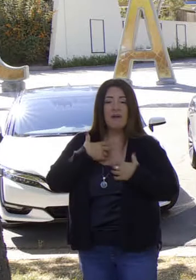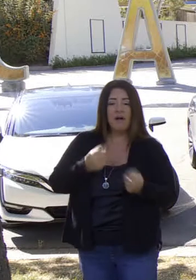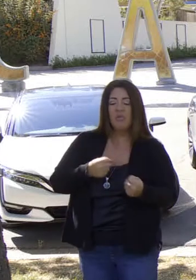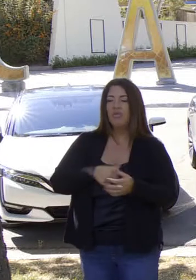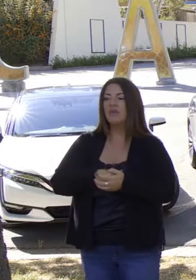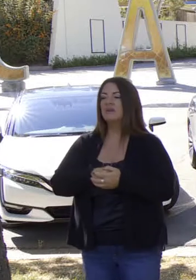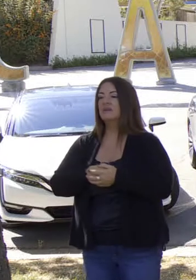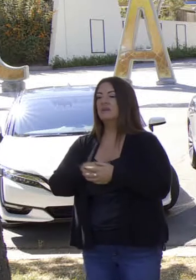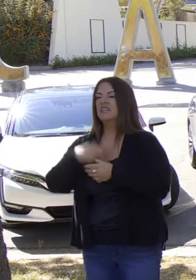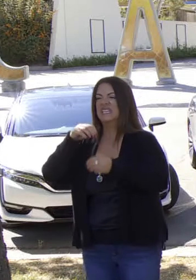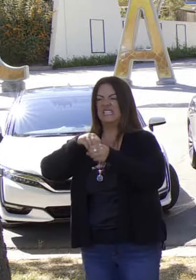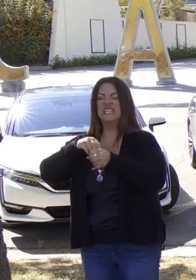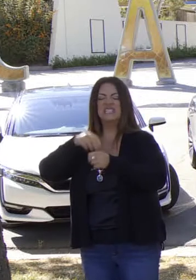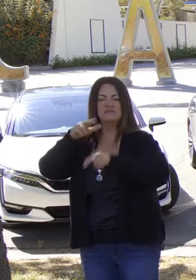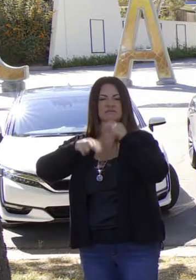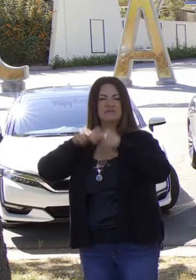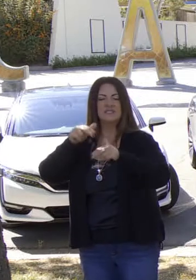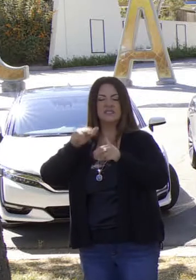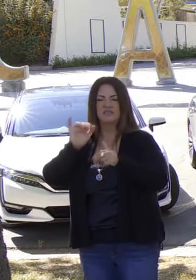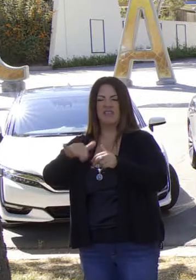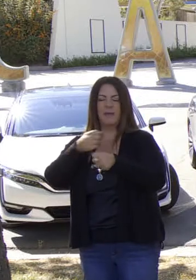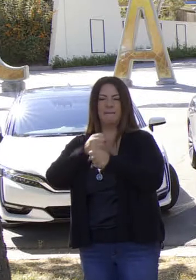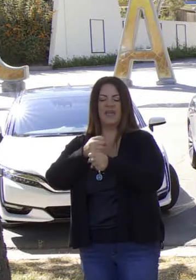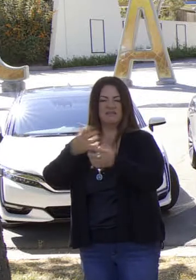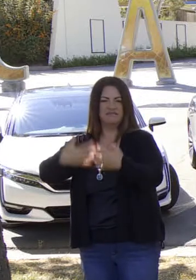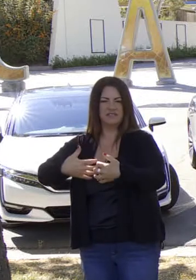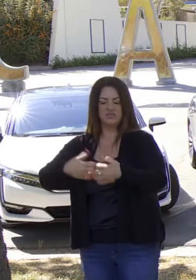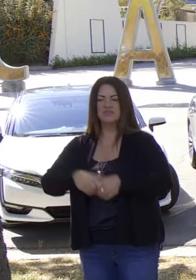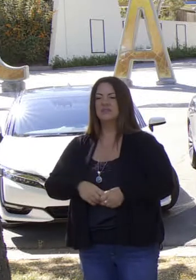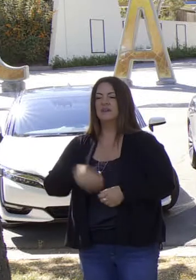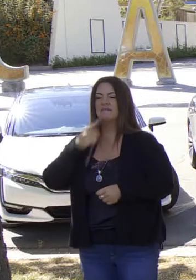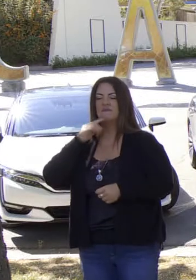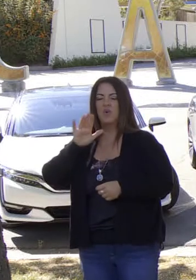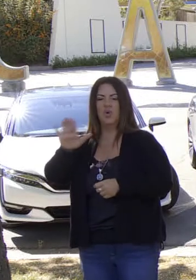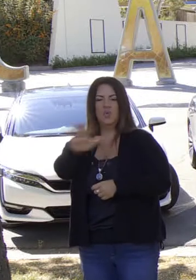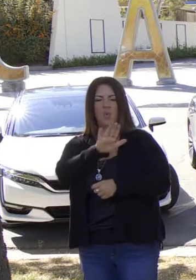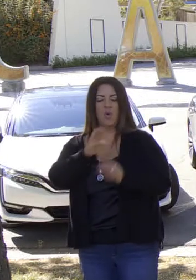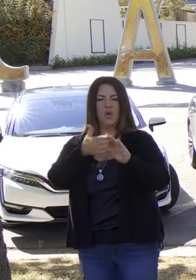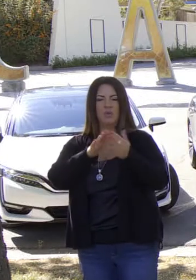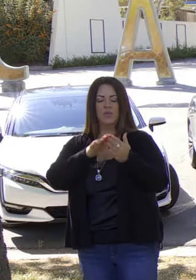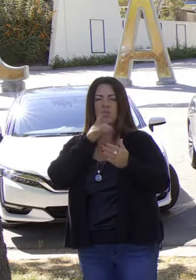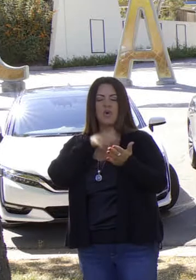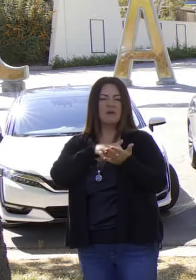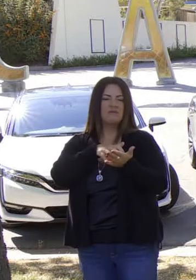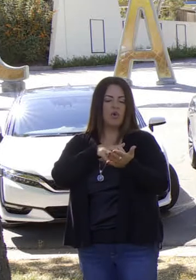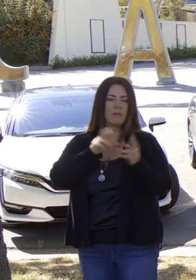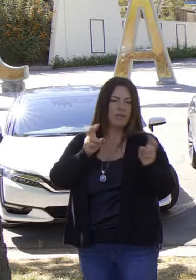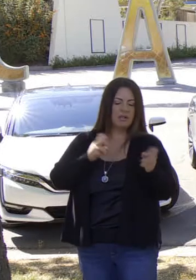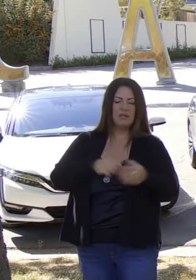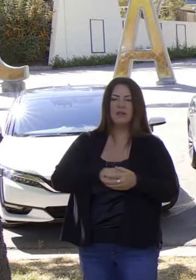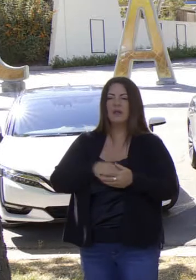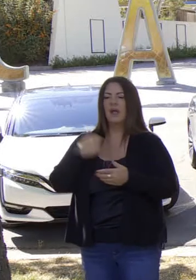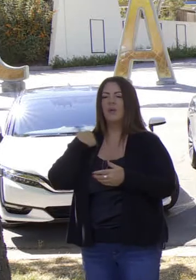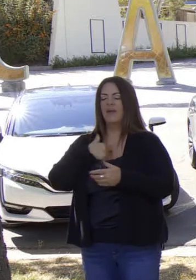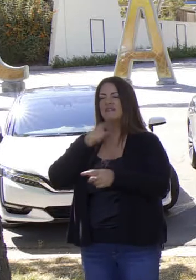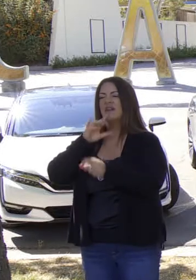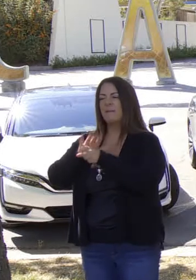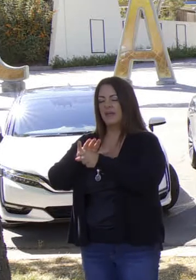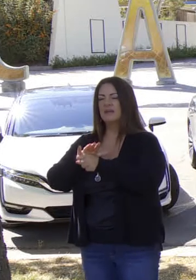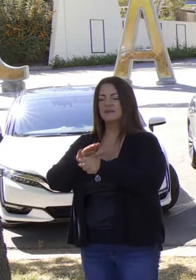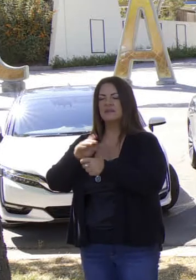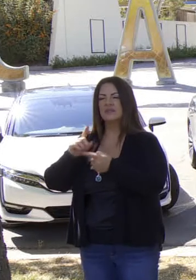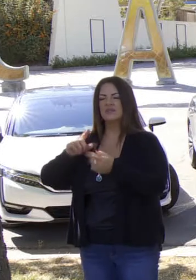de salubridad para estas instalaciones de producción, cómo impactan las comunidades en torno a ellas. Y tenemos el